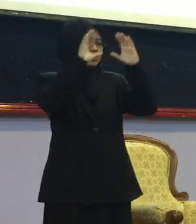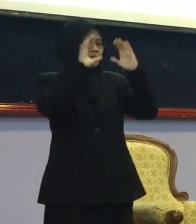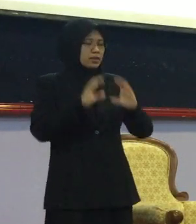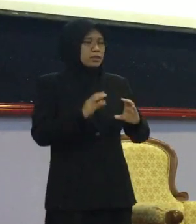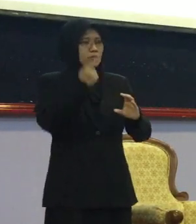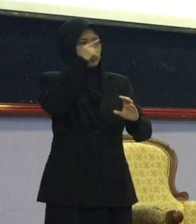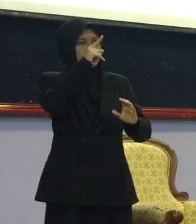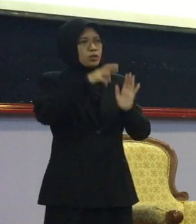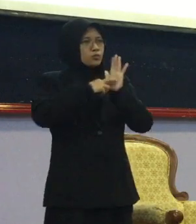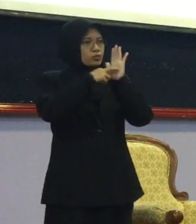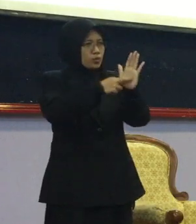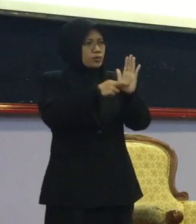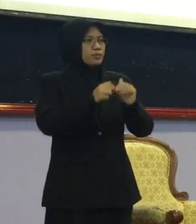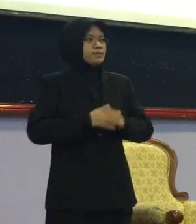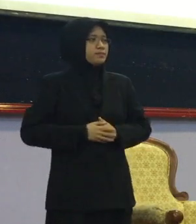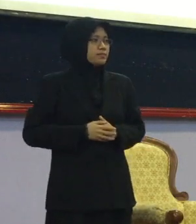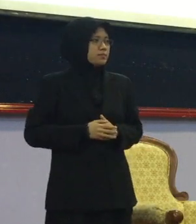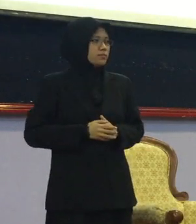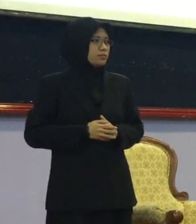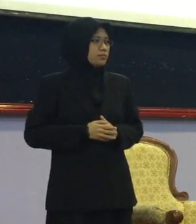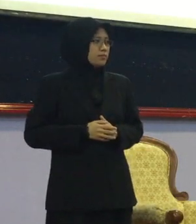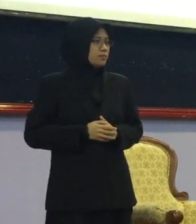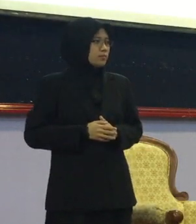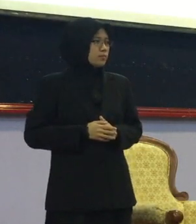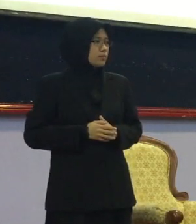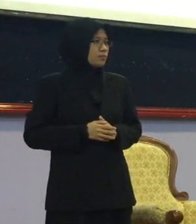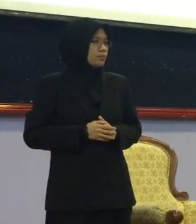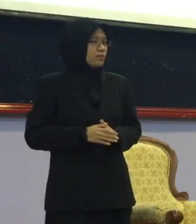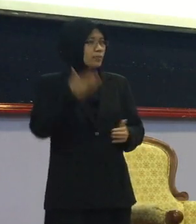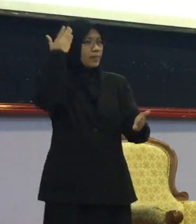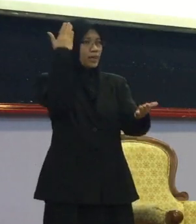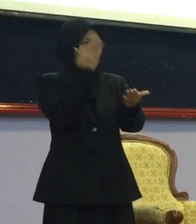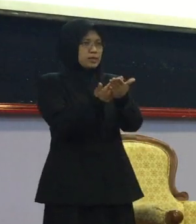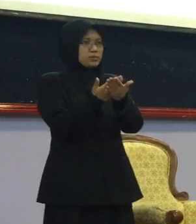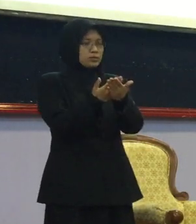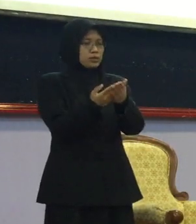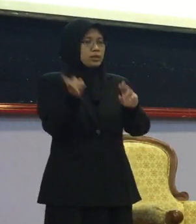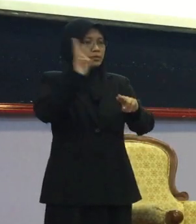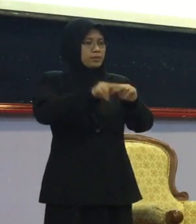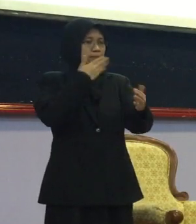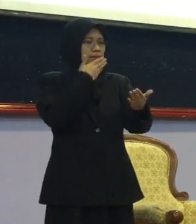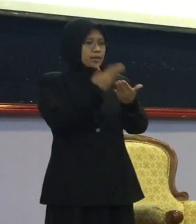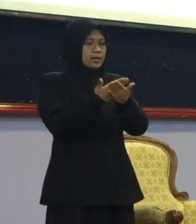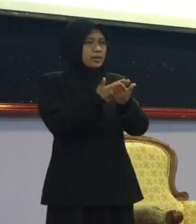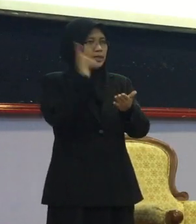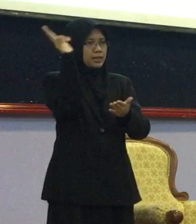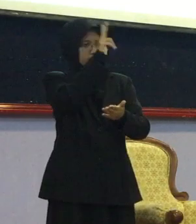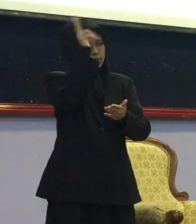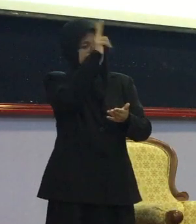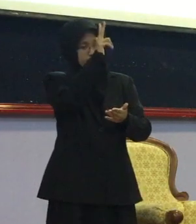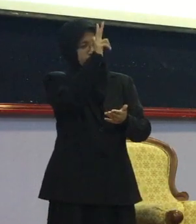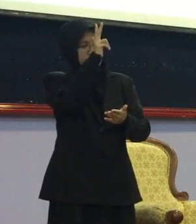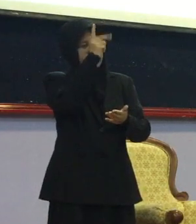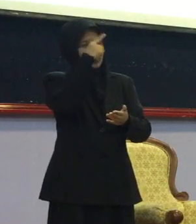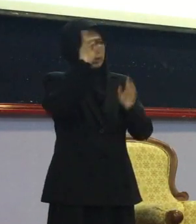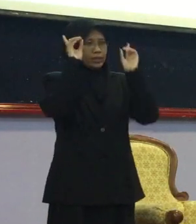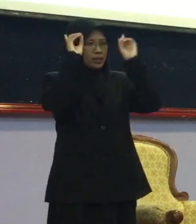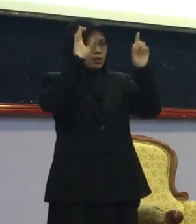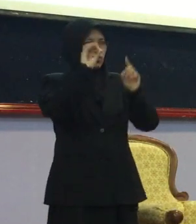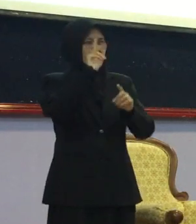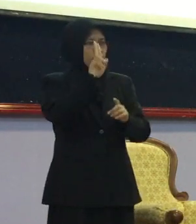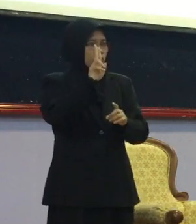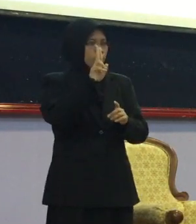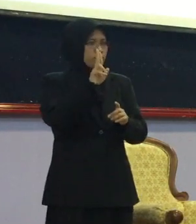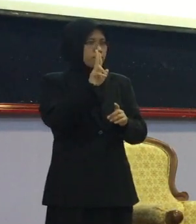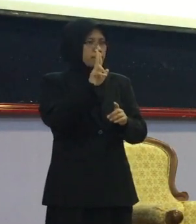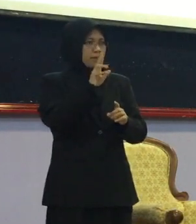refer Untuk improvekan InsyaAllah Cadangan penama baikan Dasar kerajaan pendidikan OKU Yang pernah udang Dalam